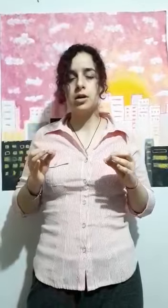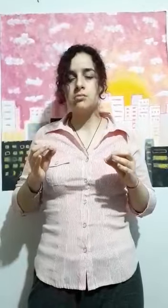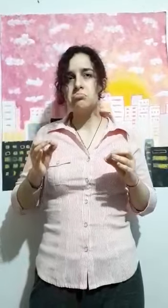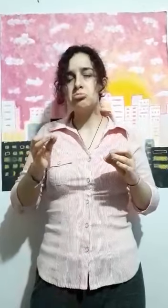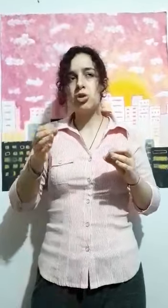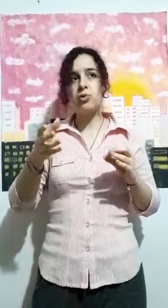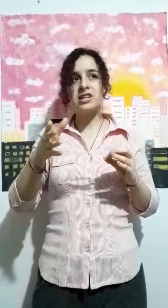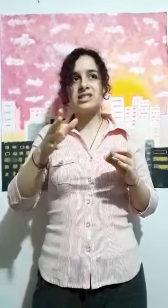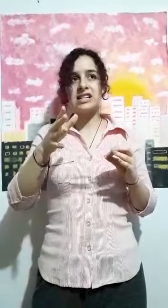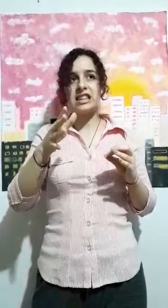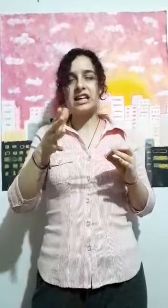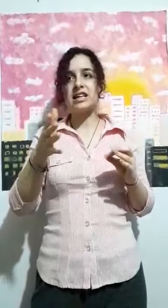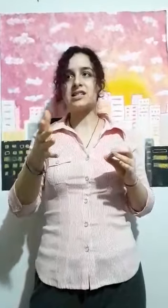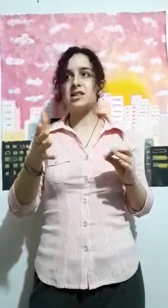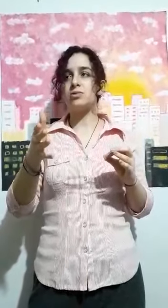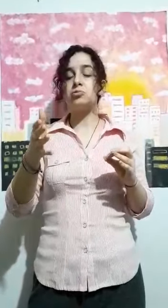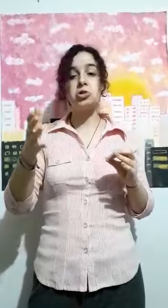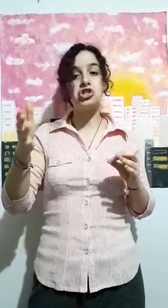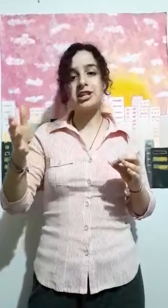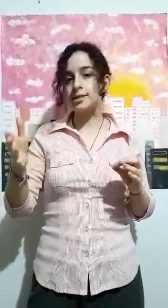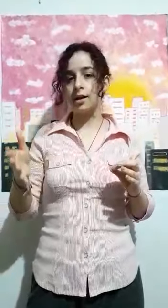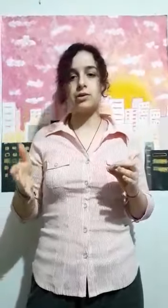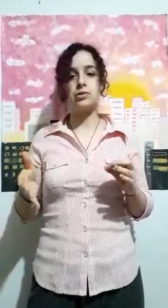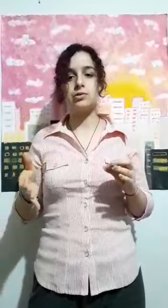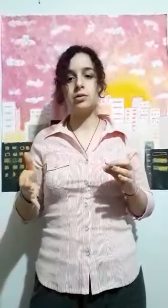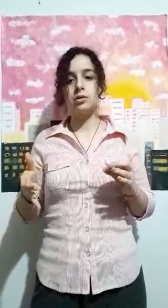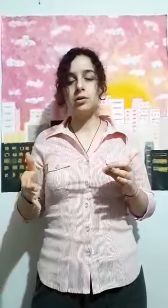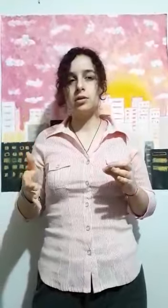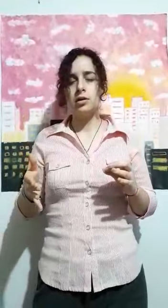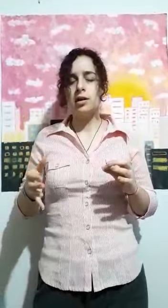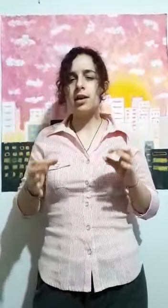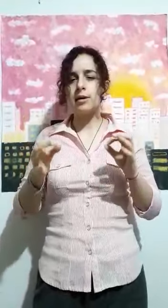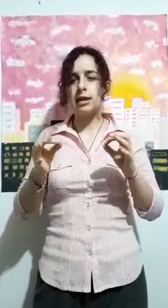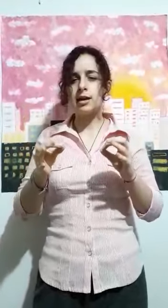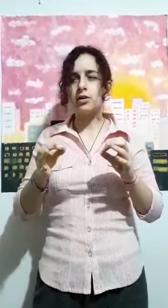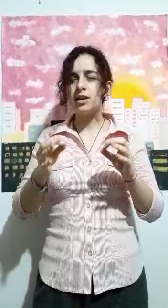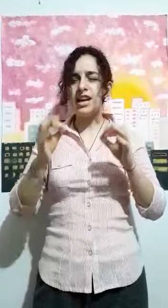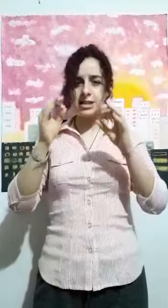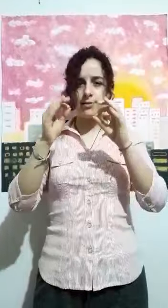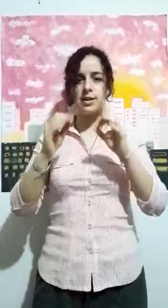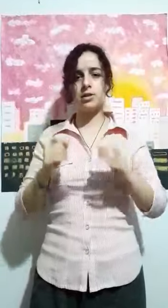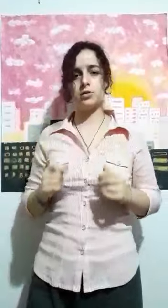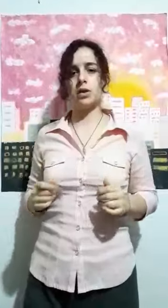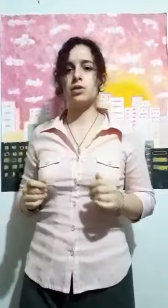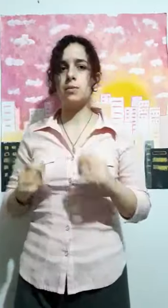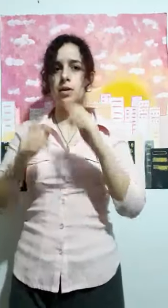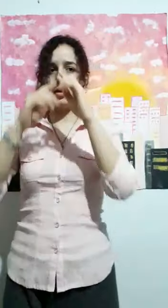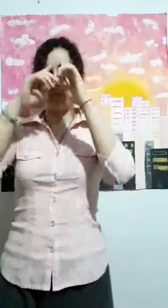No fue hasta hace casi unos tres años que me dijeron esa frase que os mencioné al principio,